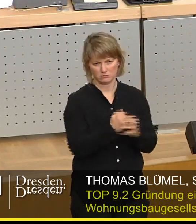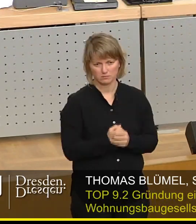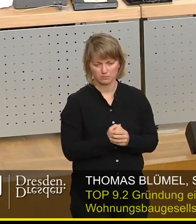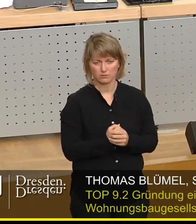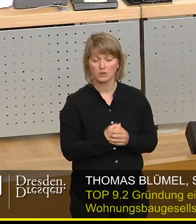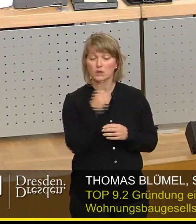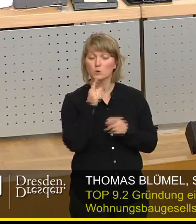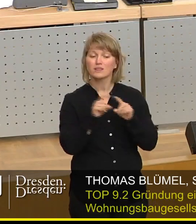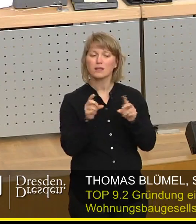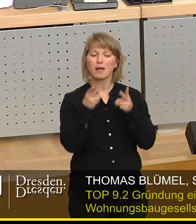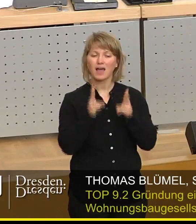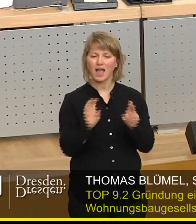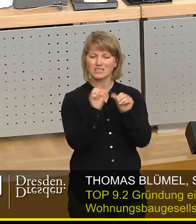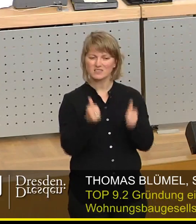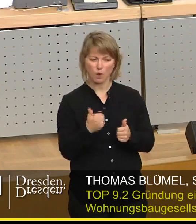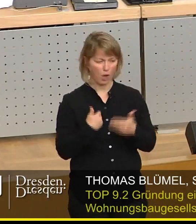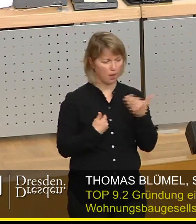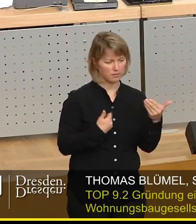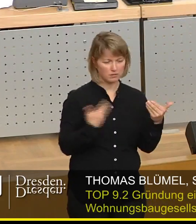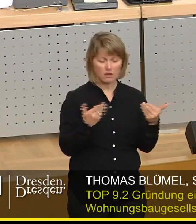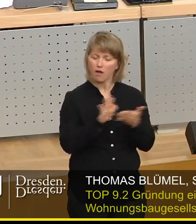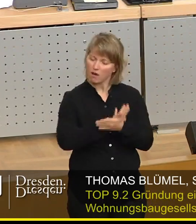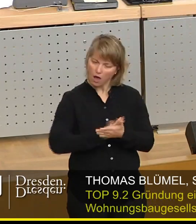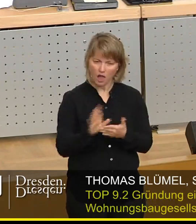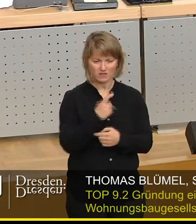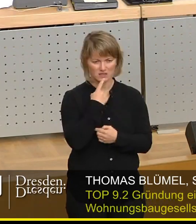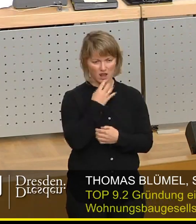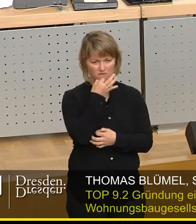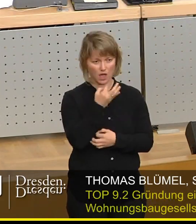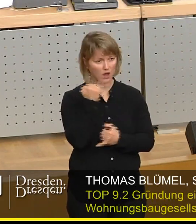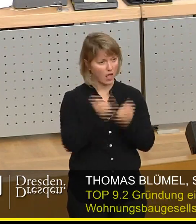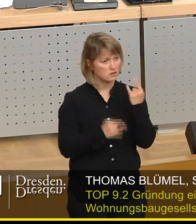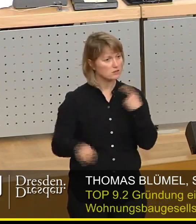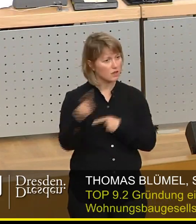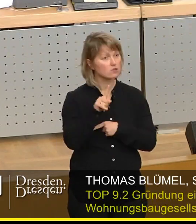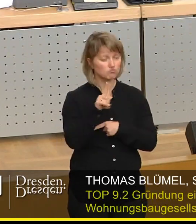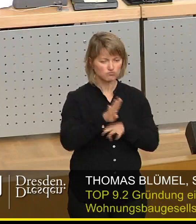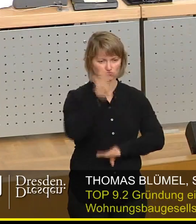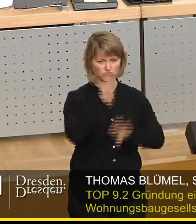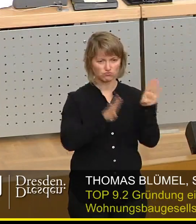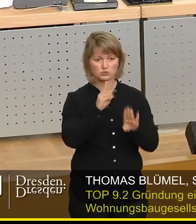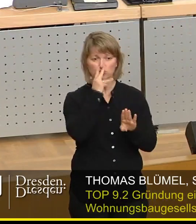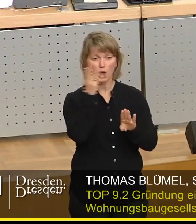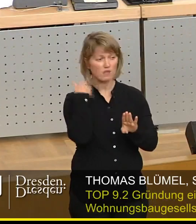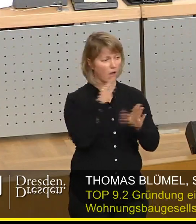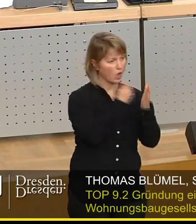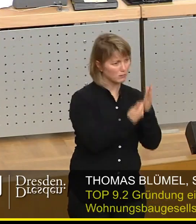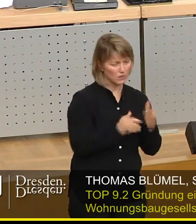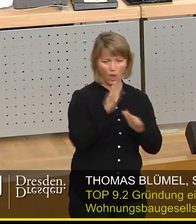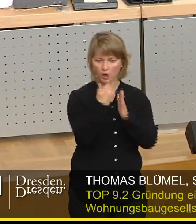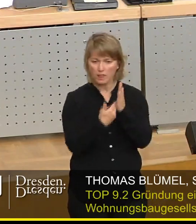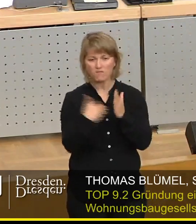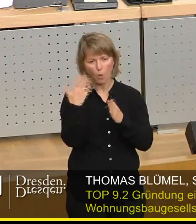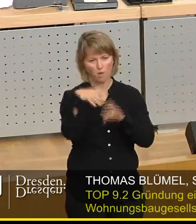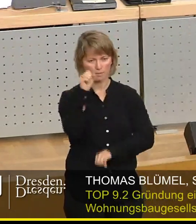-Rechtsform stimmen wir einfach ab am Ende und dann wird sich zeigen, wer mit seinen Argumenten durchgedrungen ist. Vielen Dank.